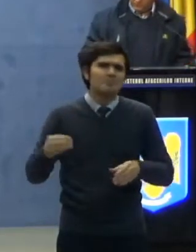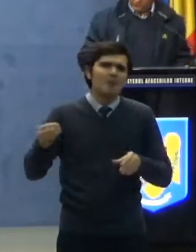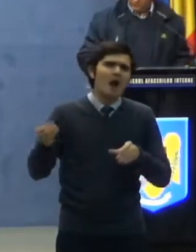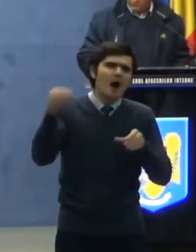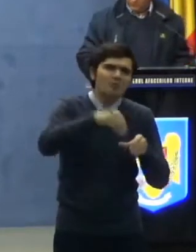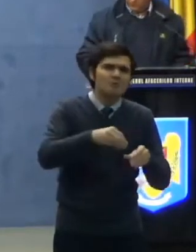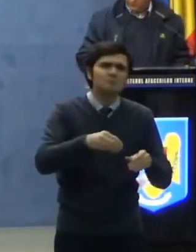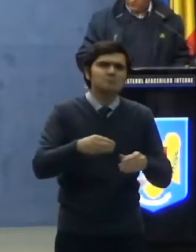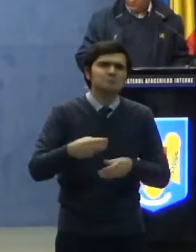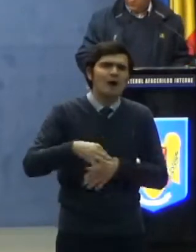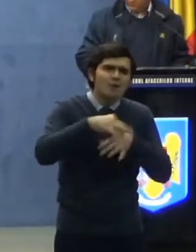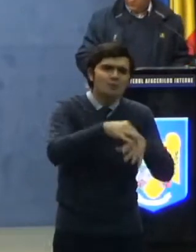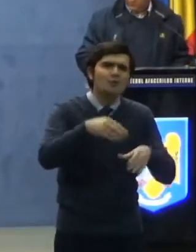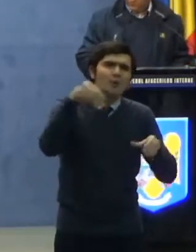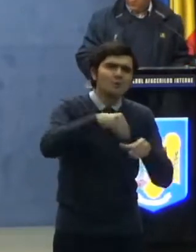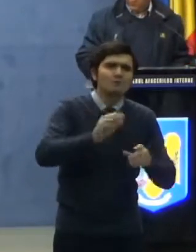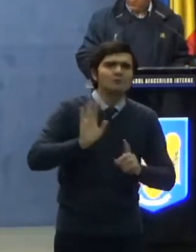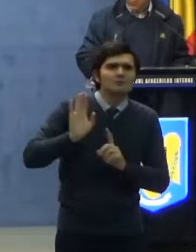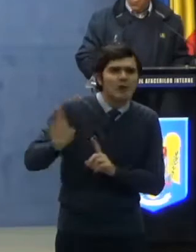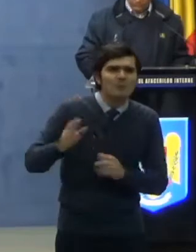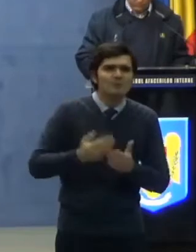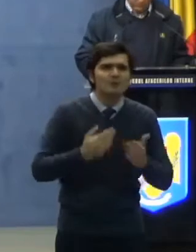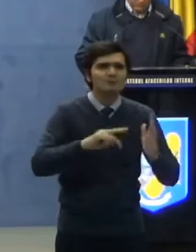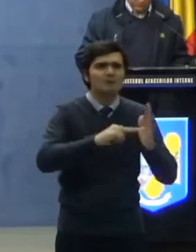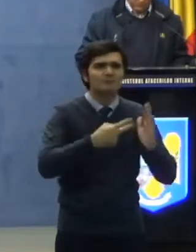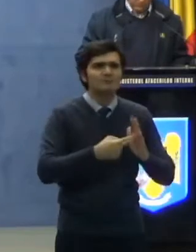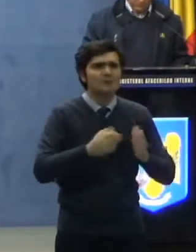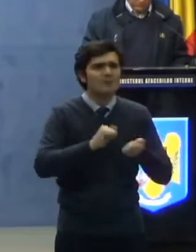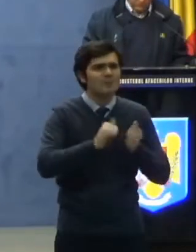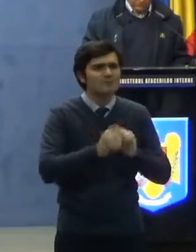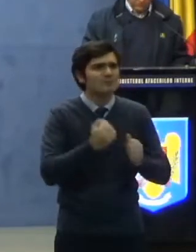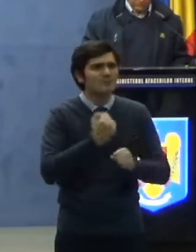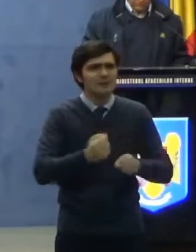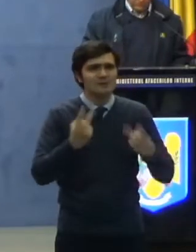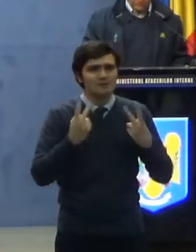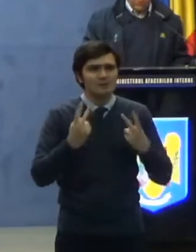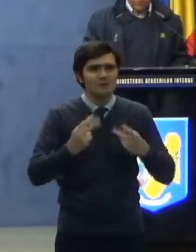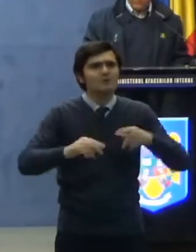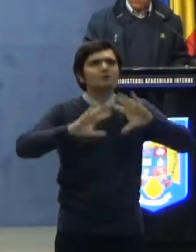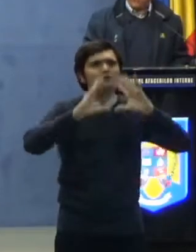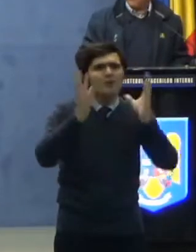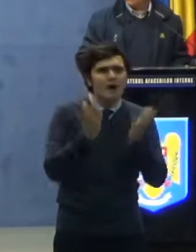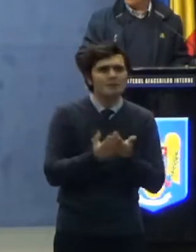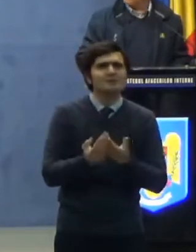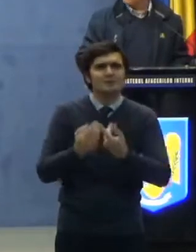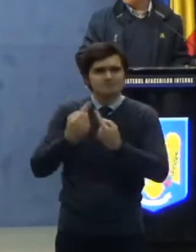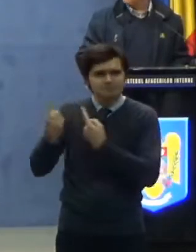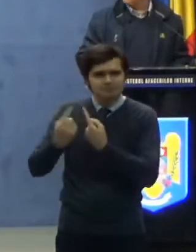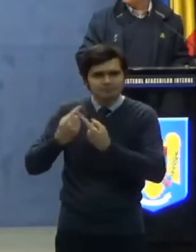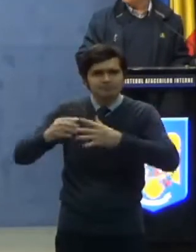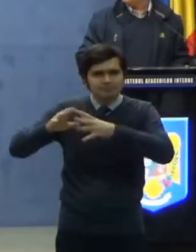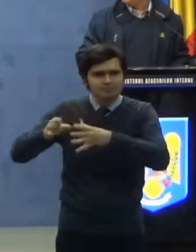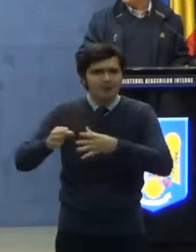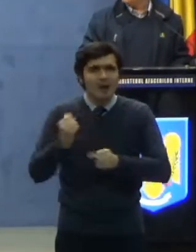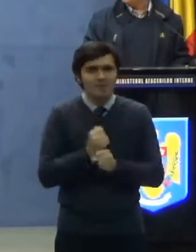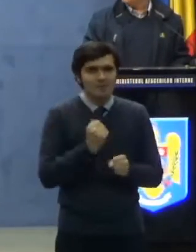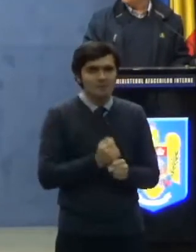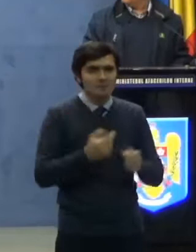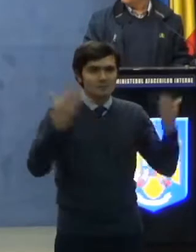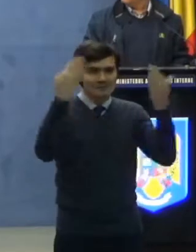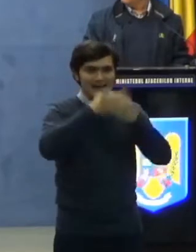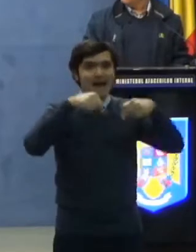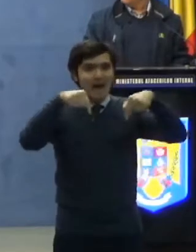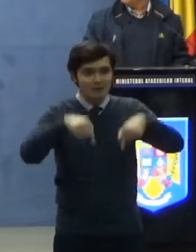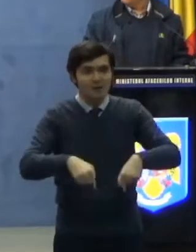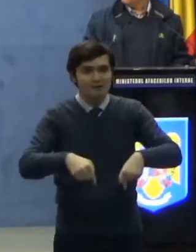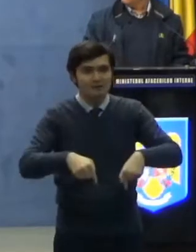unor probleme extrem de importante, toate acestea au făcut ca în această seară să luăm